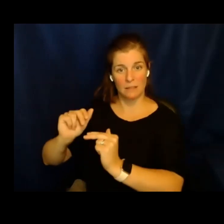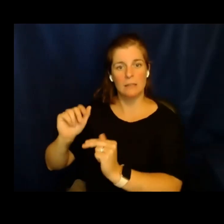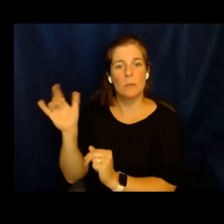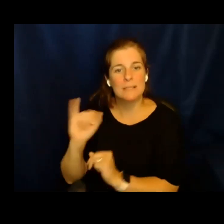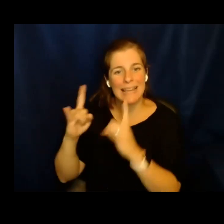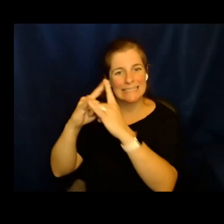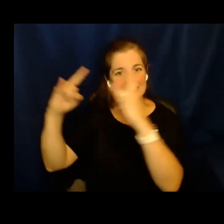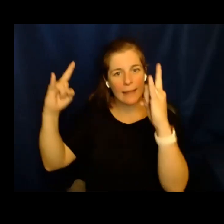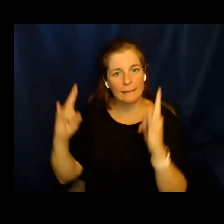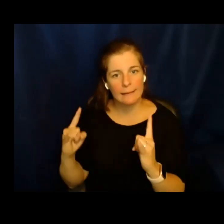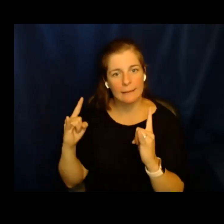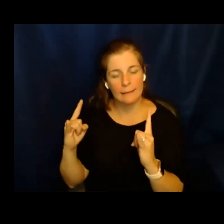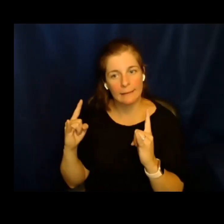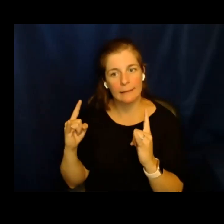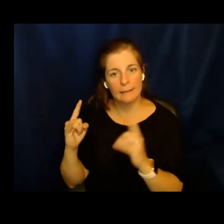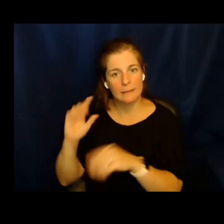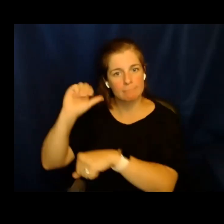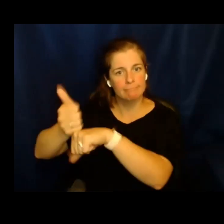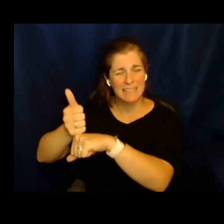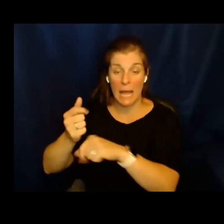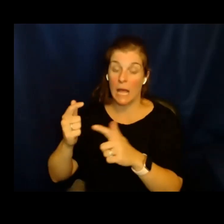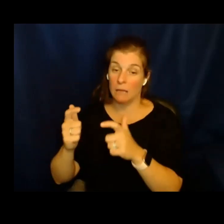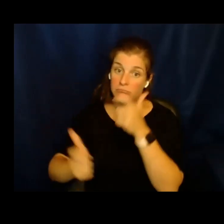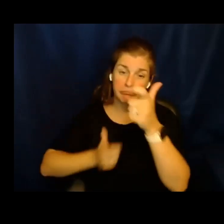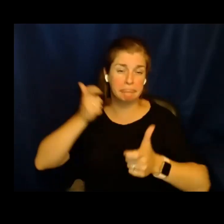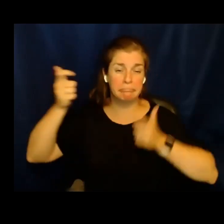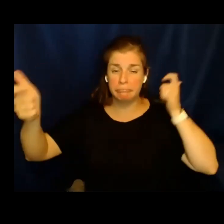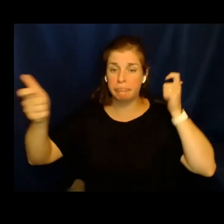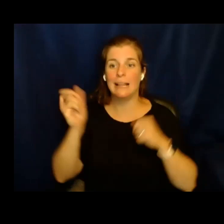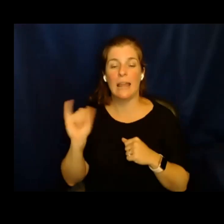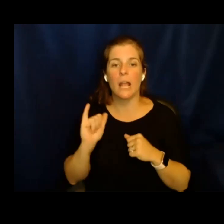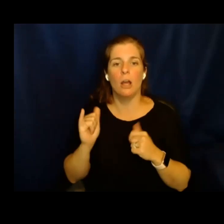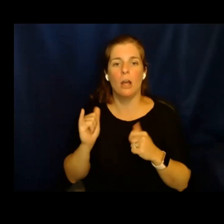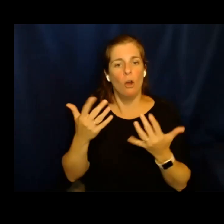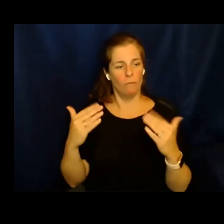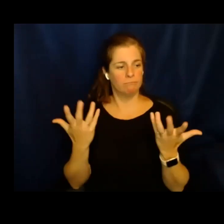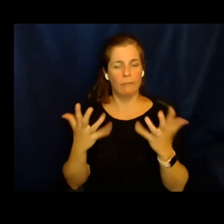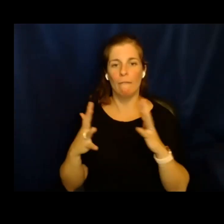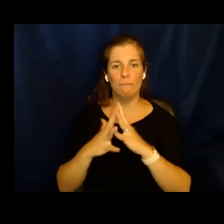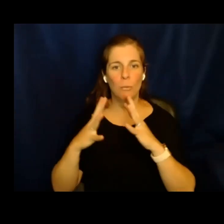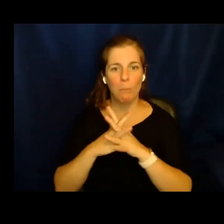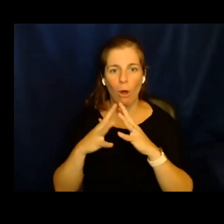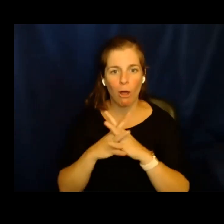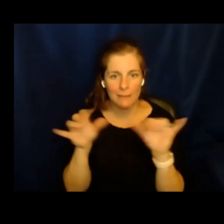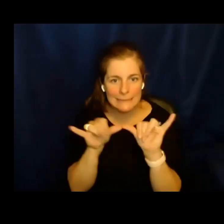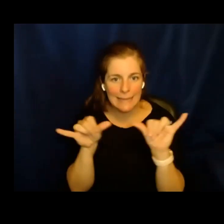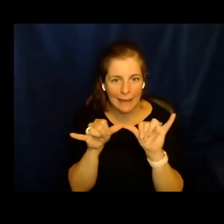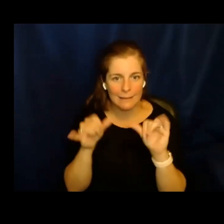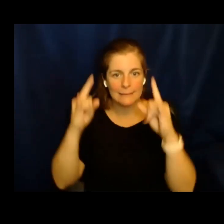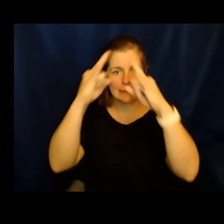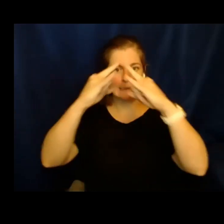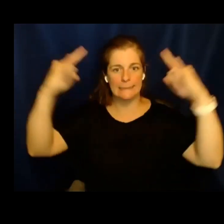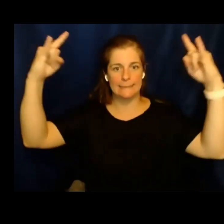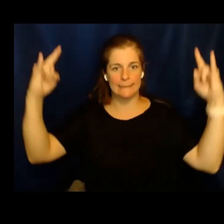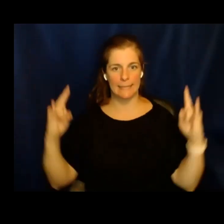construida como tiendas de campaña, que en base es muy enorme. Estamos hablando de tiendas de campaña